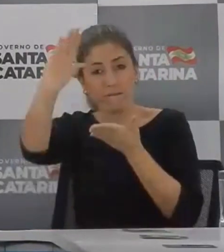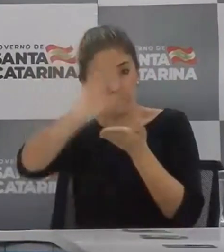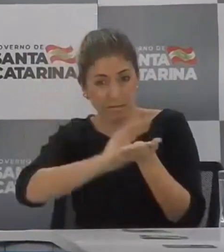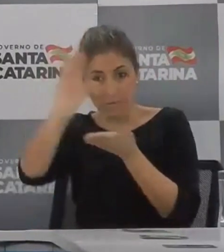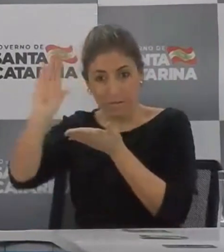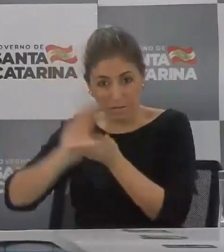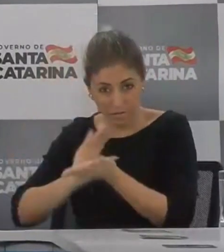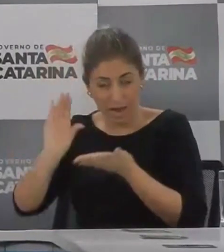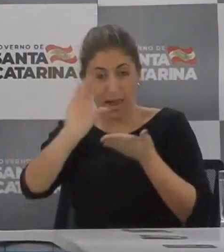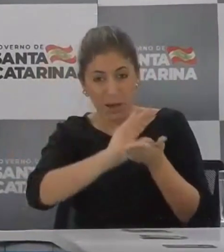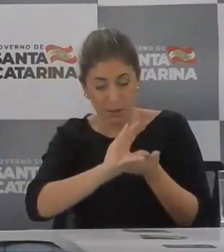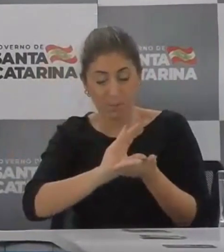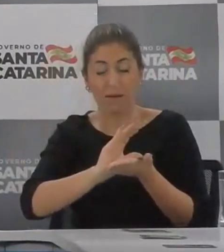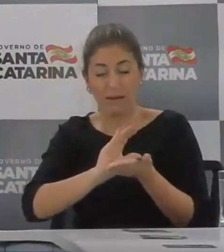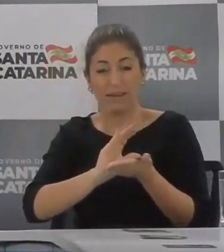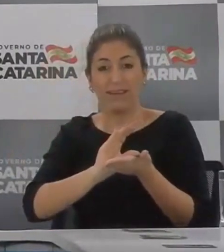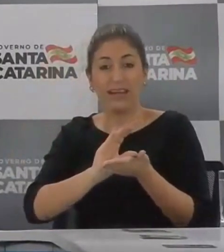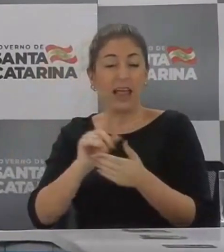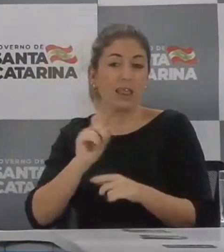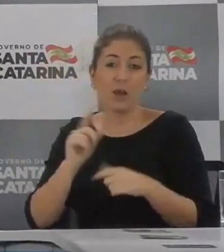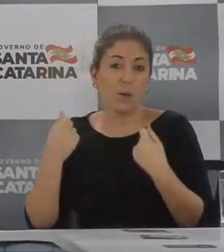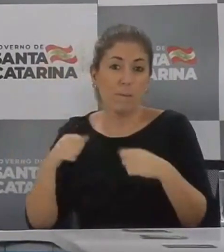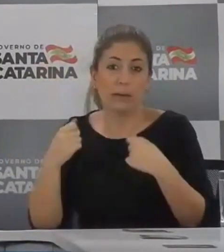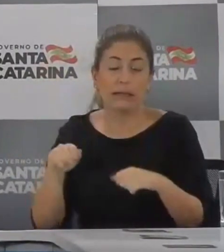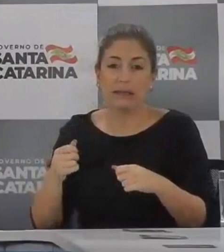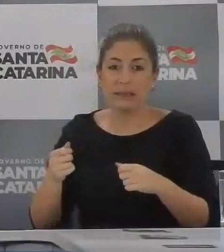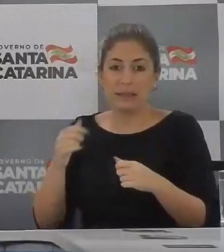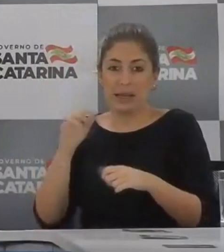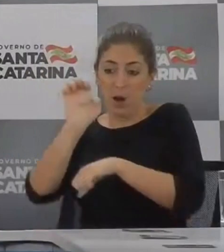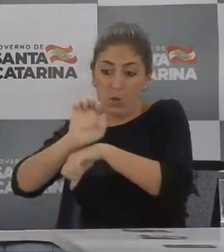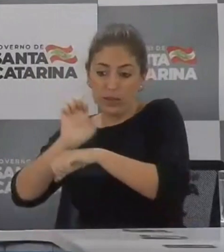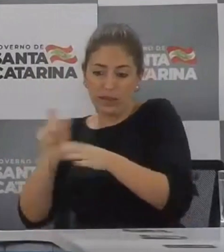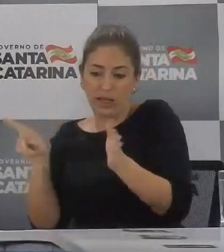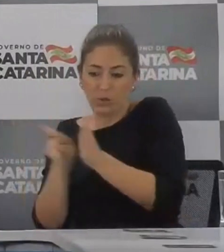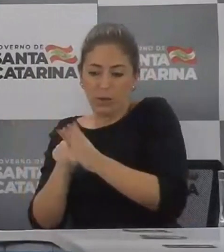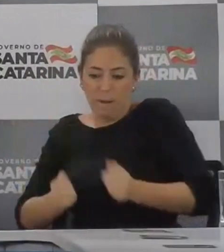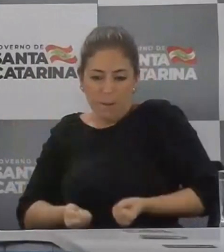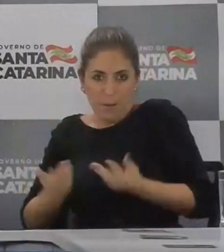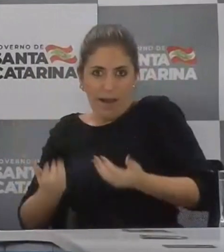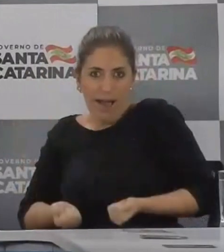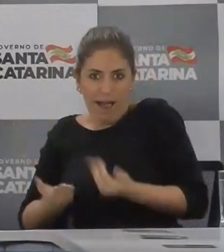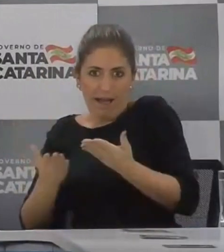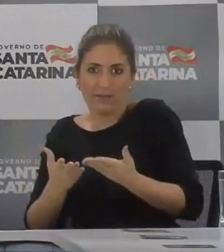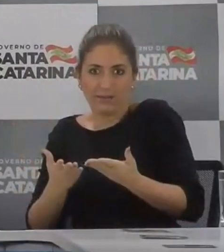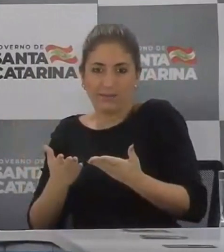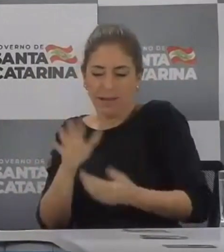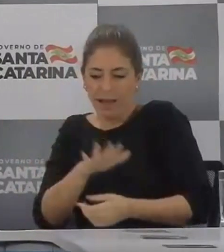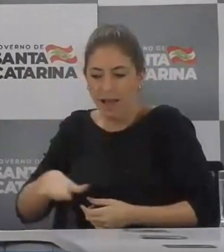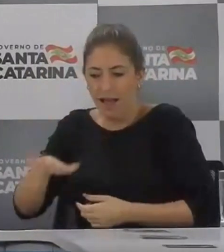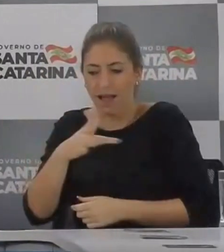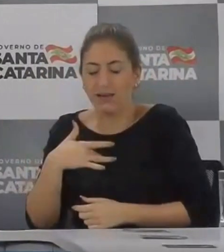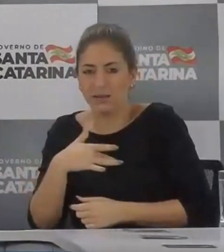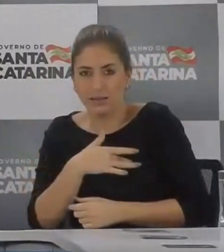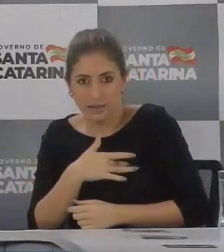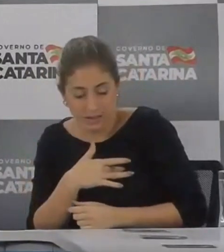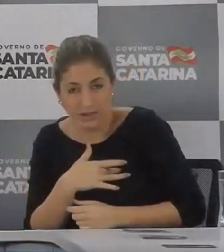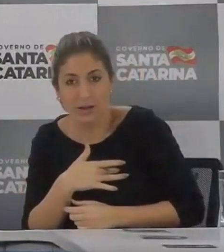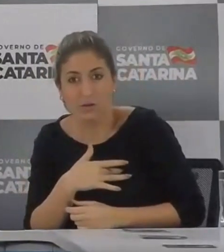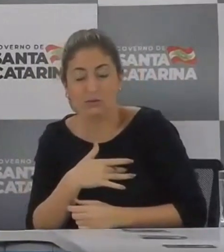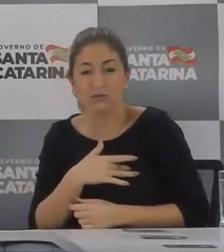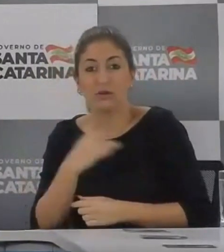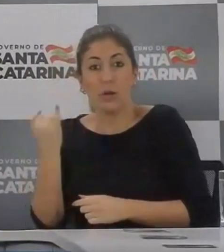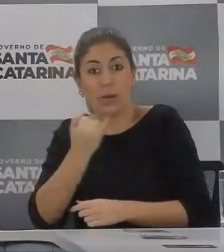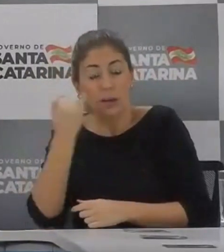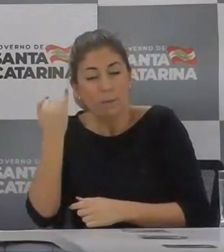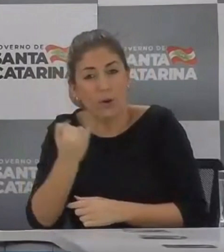significa dizer que daí o estado pode investir um pouco mais na saúde dos catarinenses, com a liberação de novos financiamentos, mesmo que seja para obras